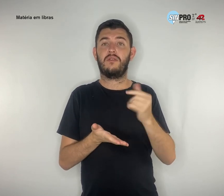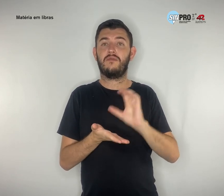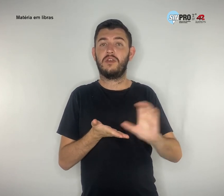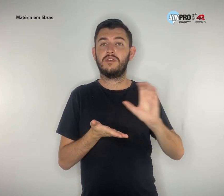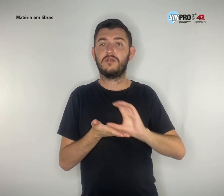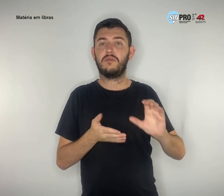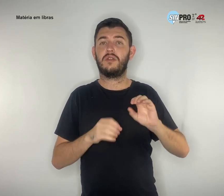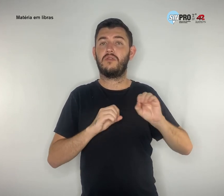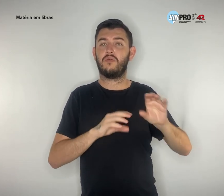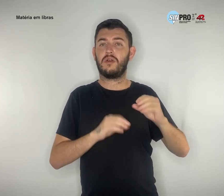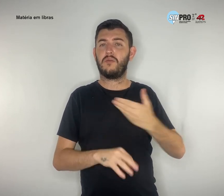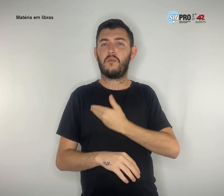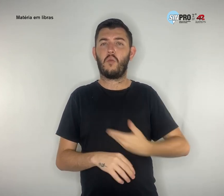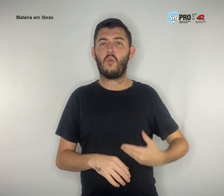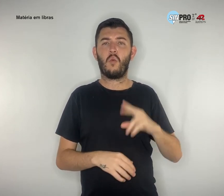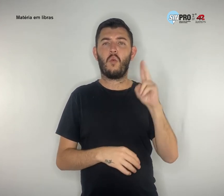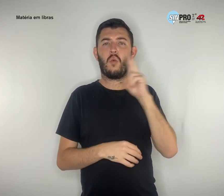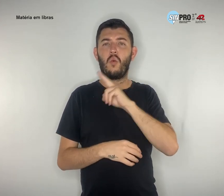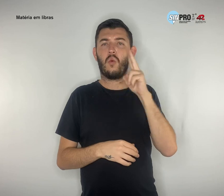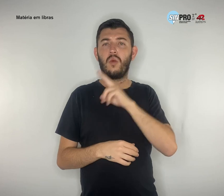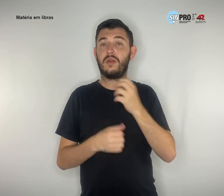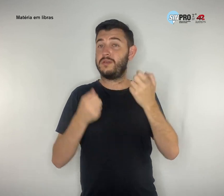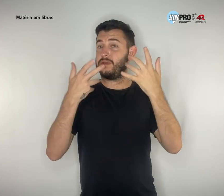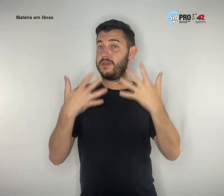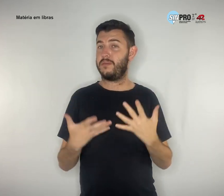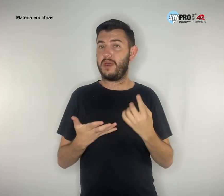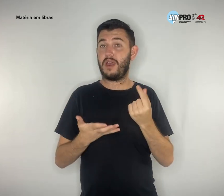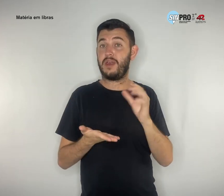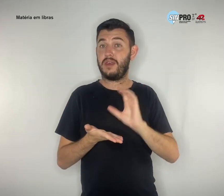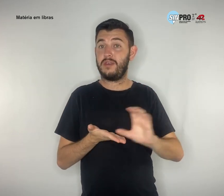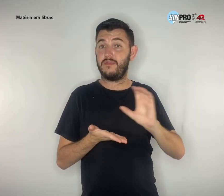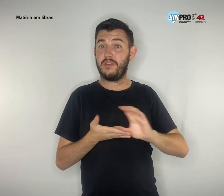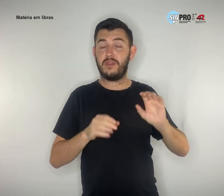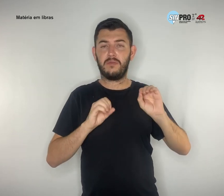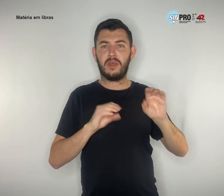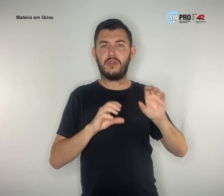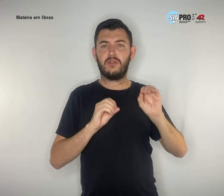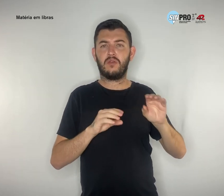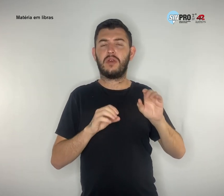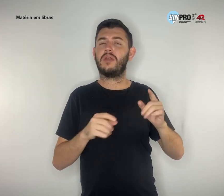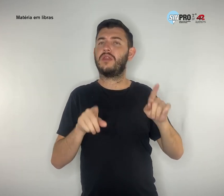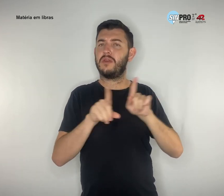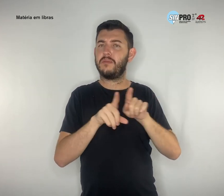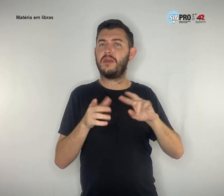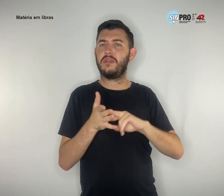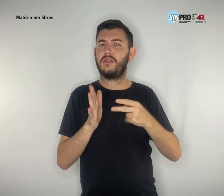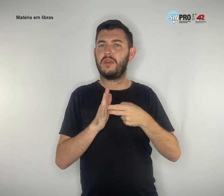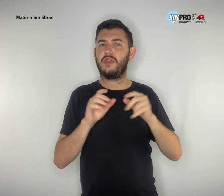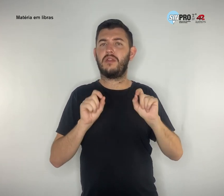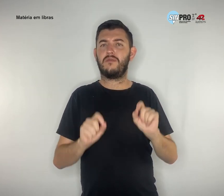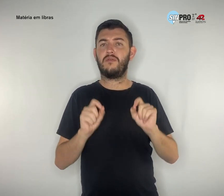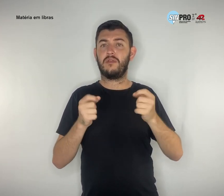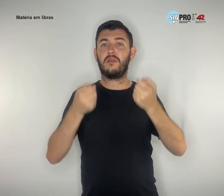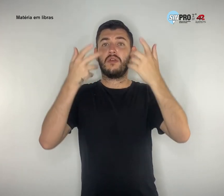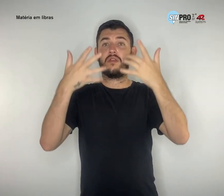E falar em investimento na educação é falar também em investimento nos